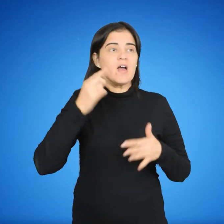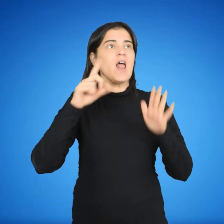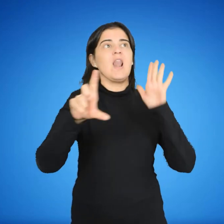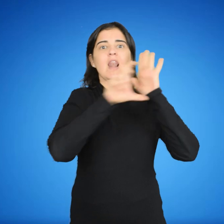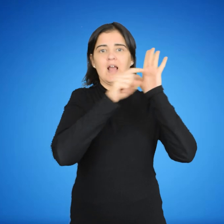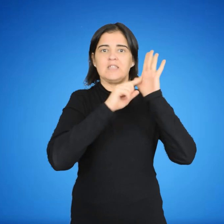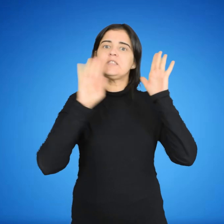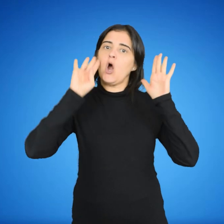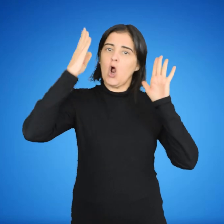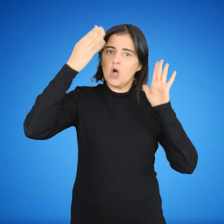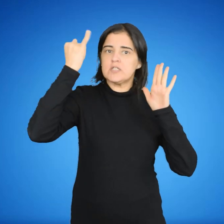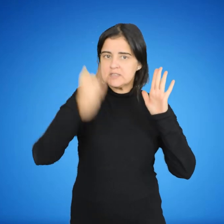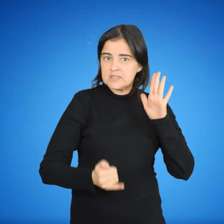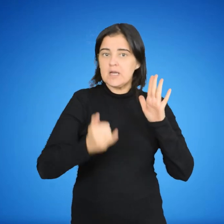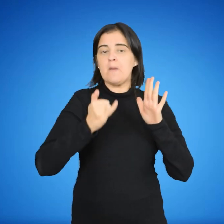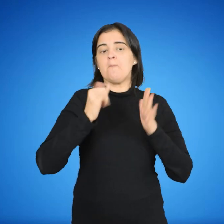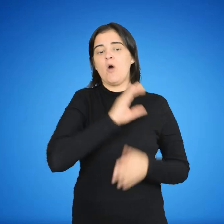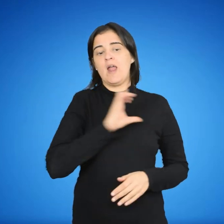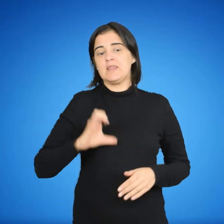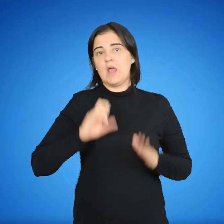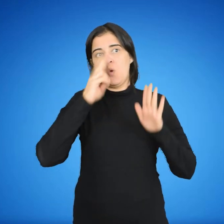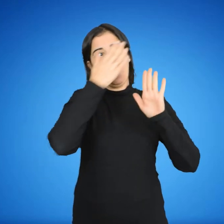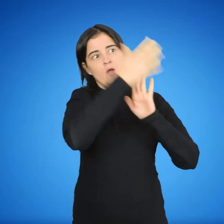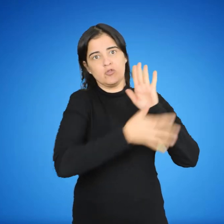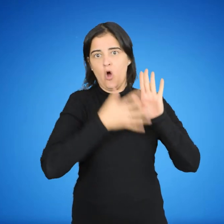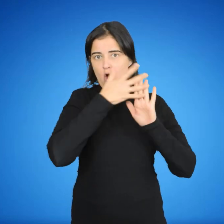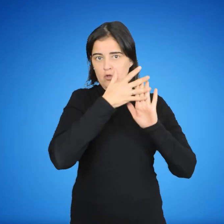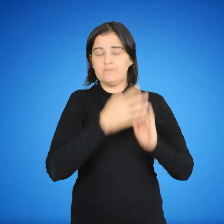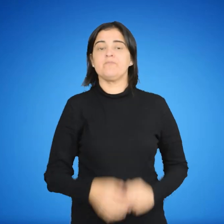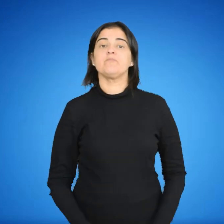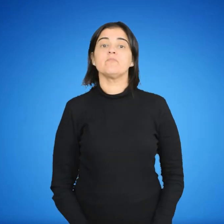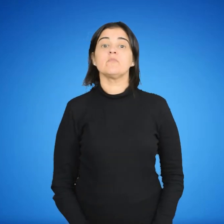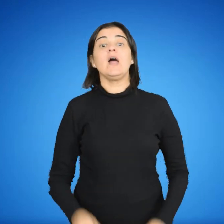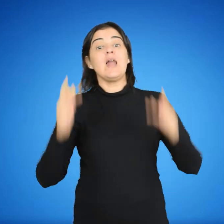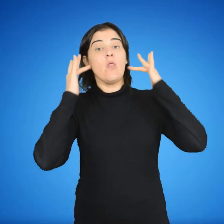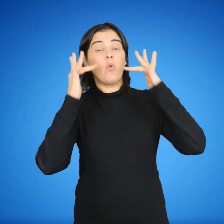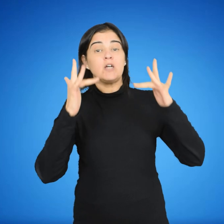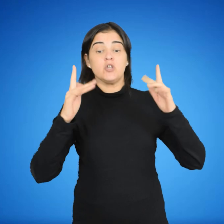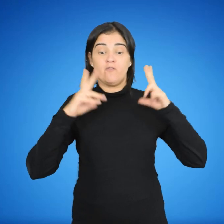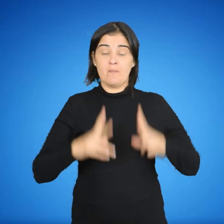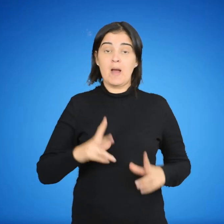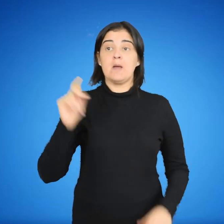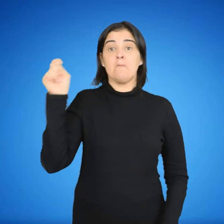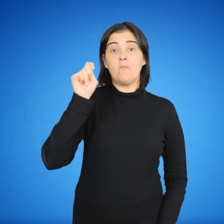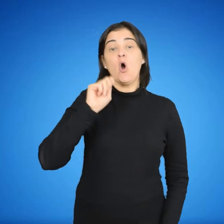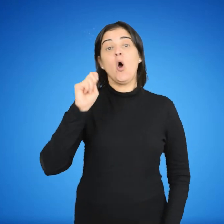será reconocida por el Estado en todo el territorio nacional. La educación formal, pública o privada